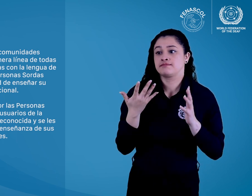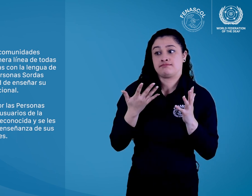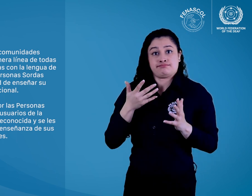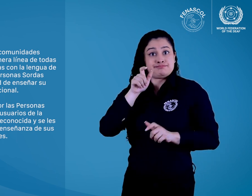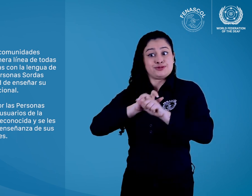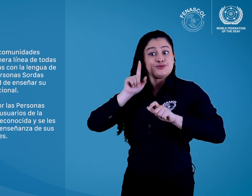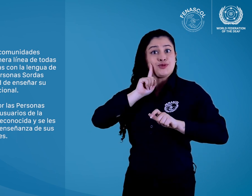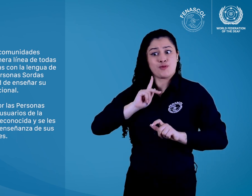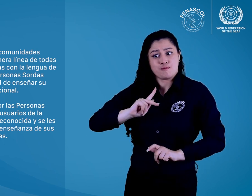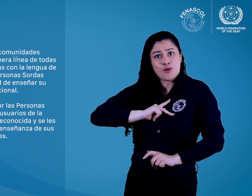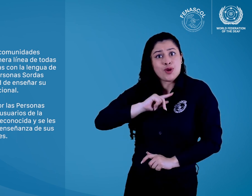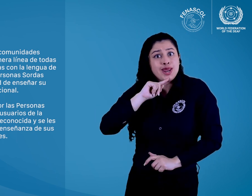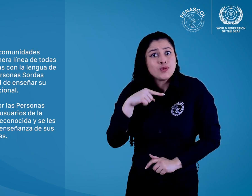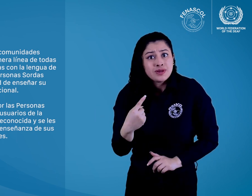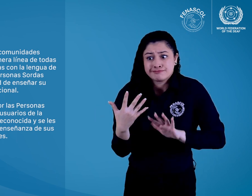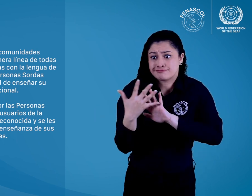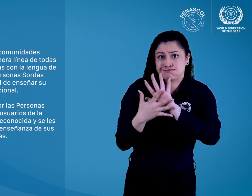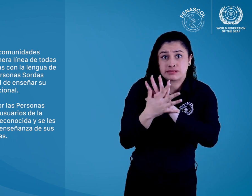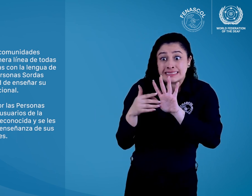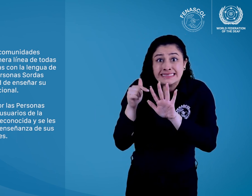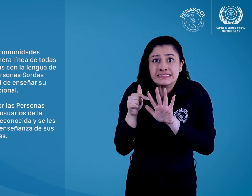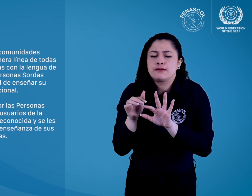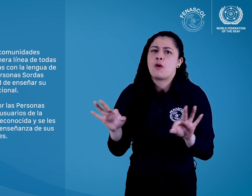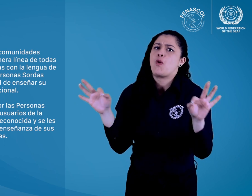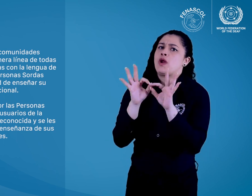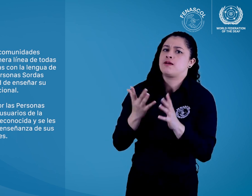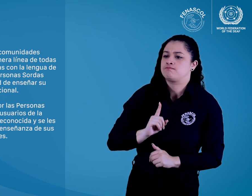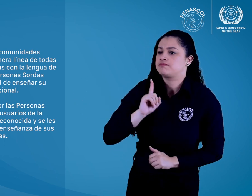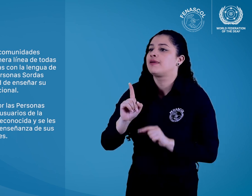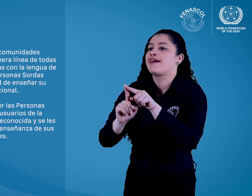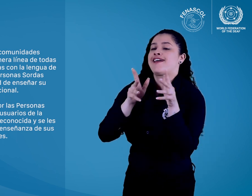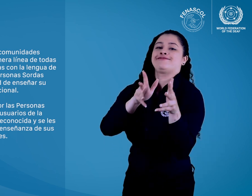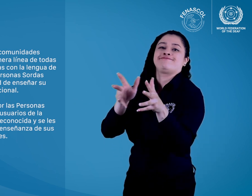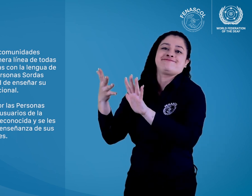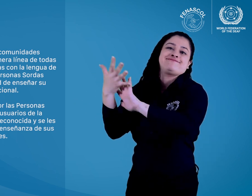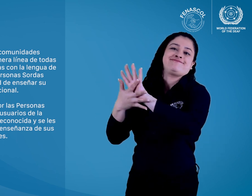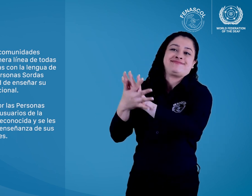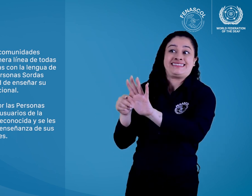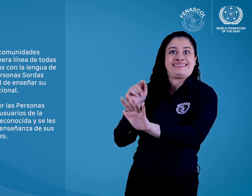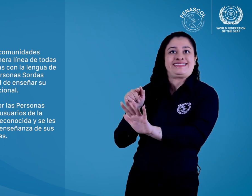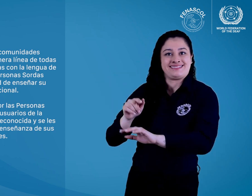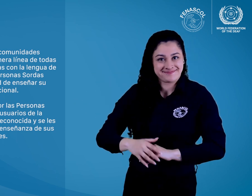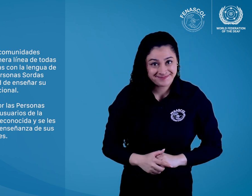sordas deben tener la oportunidad de enseñar su propia lengua de señas nacional.